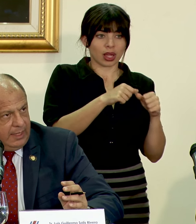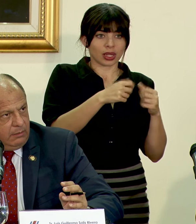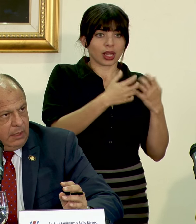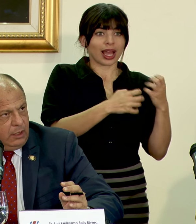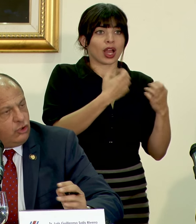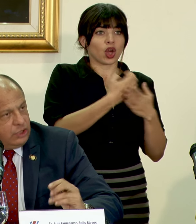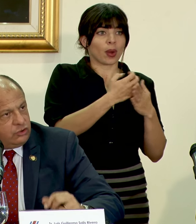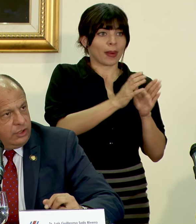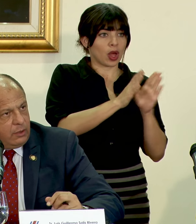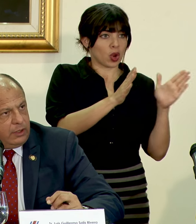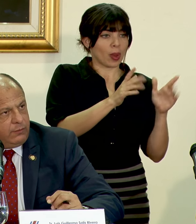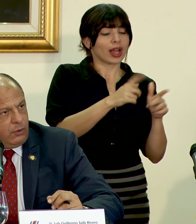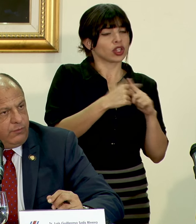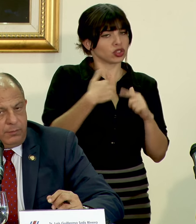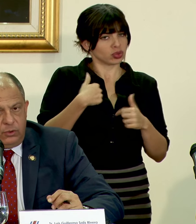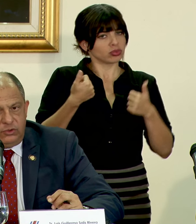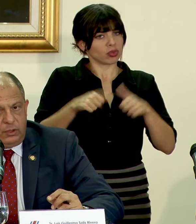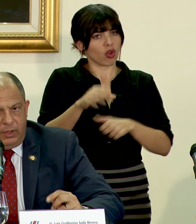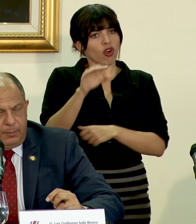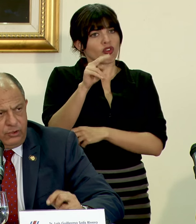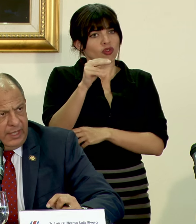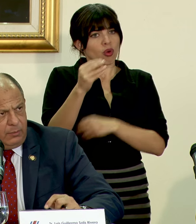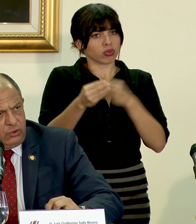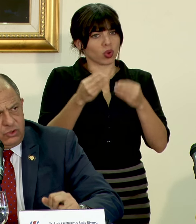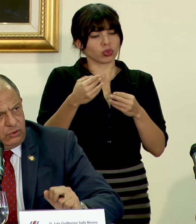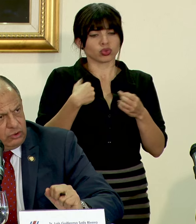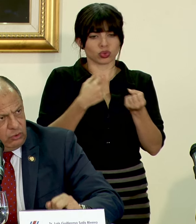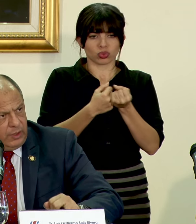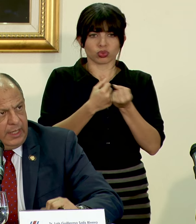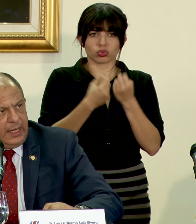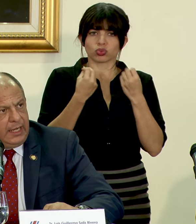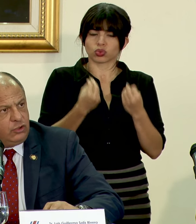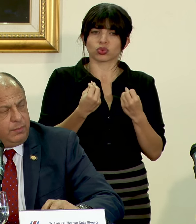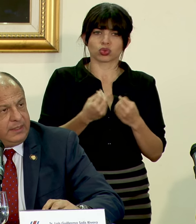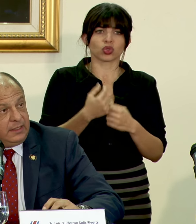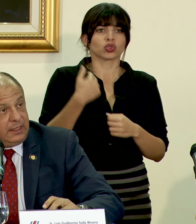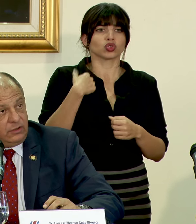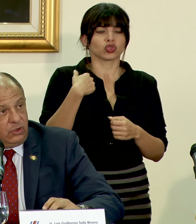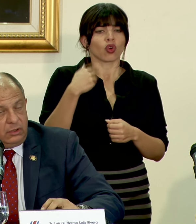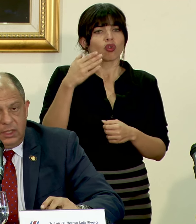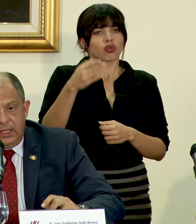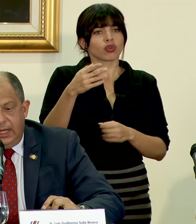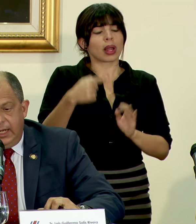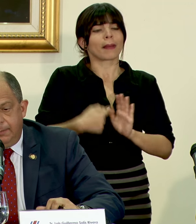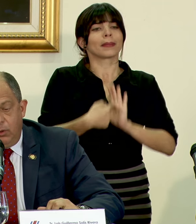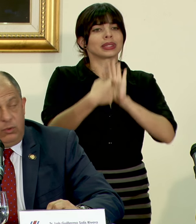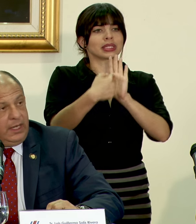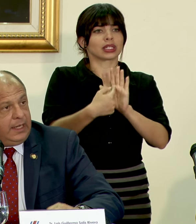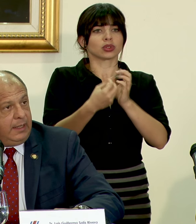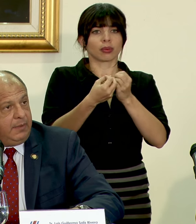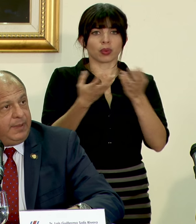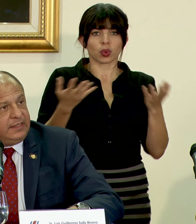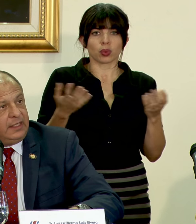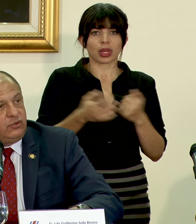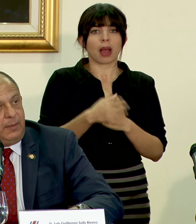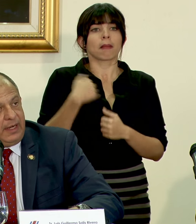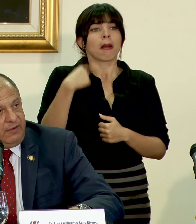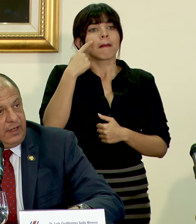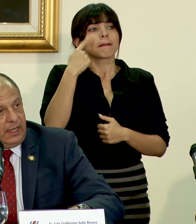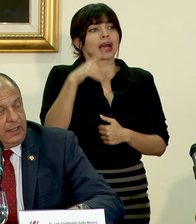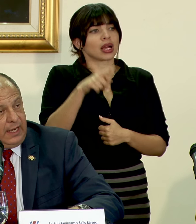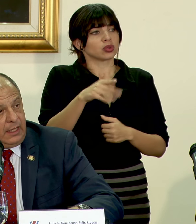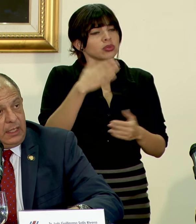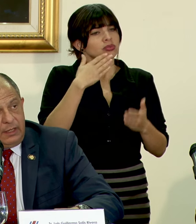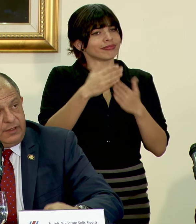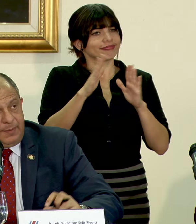economía global. Yo sí estoy de acuerdo con Fonproduce, lo apoyé mucho, estuve en su presentación pública, me parece que es una